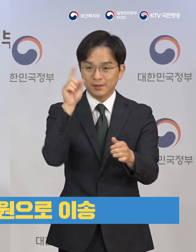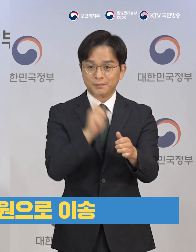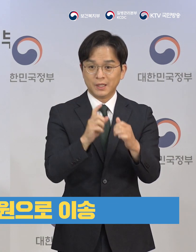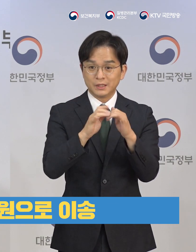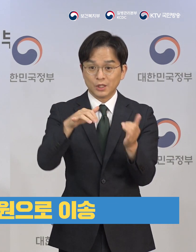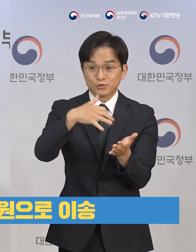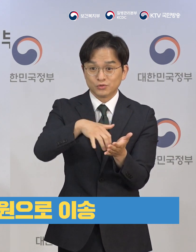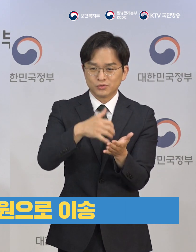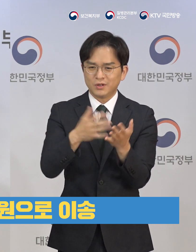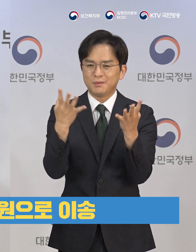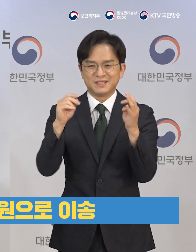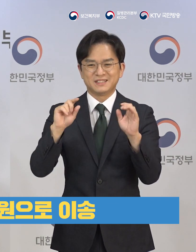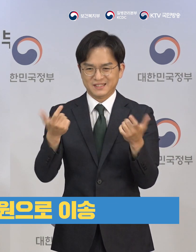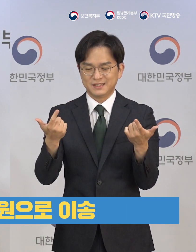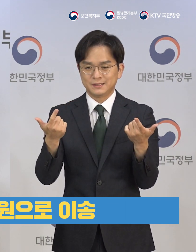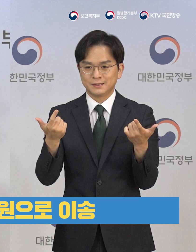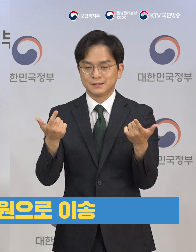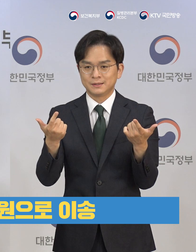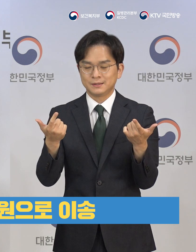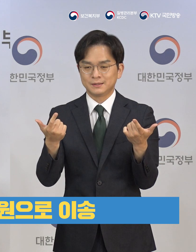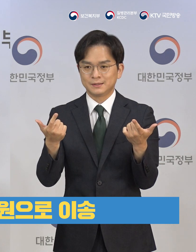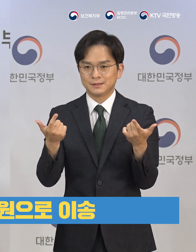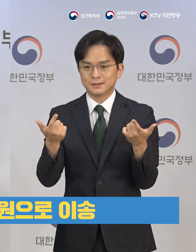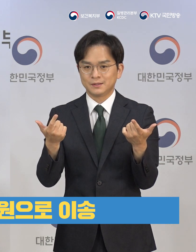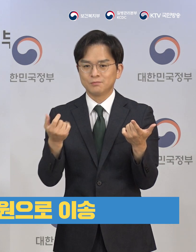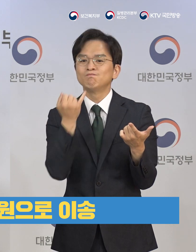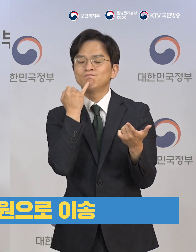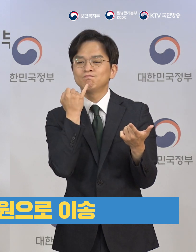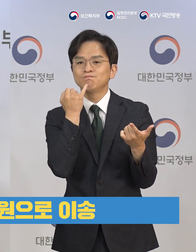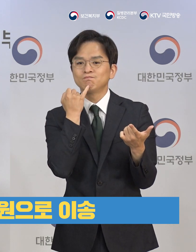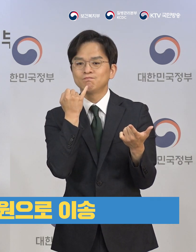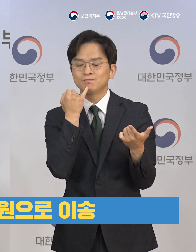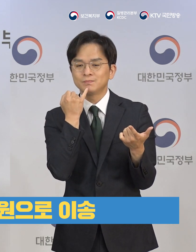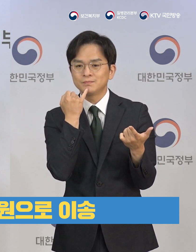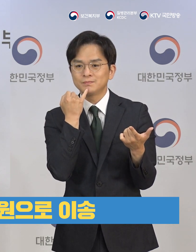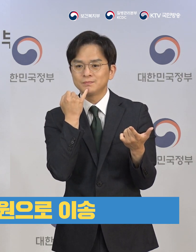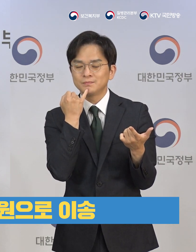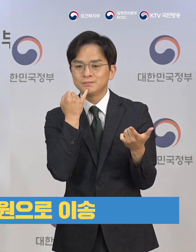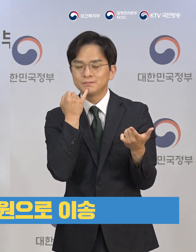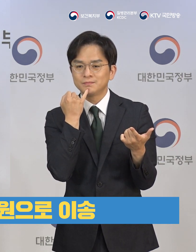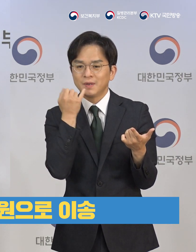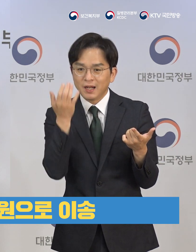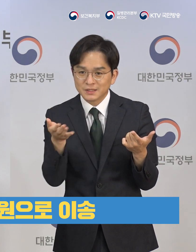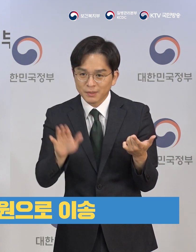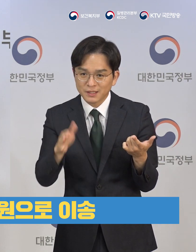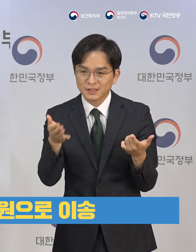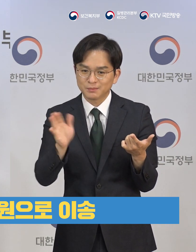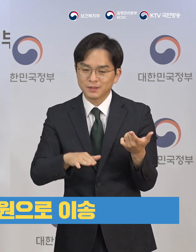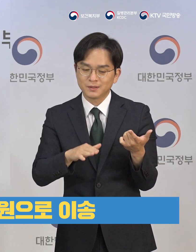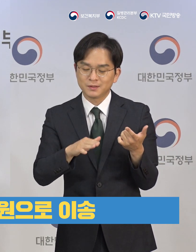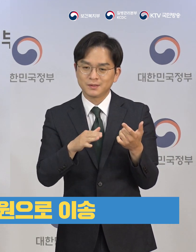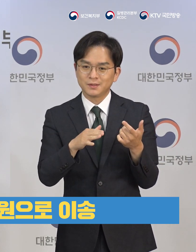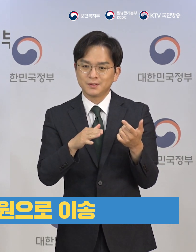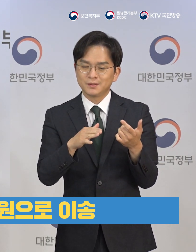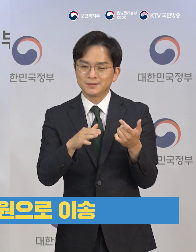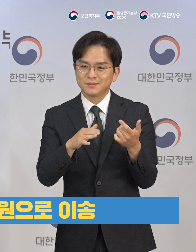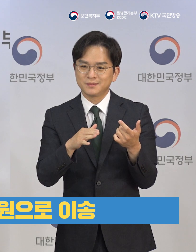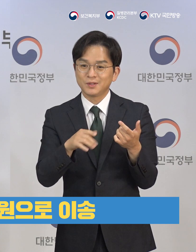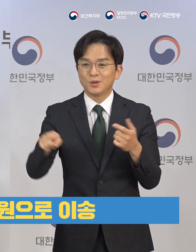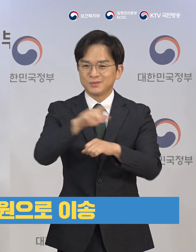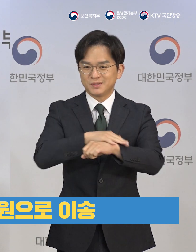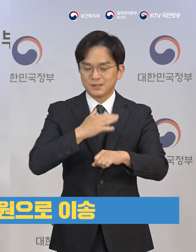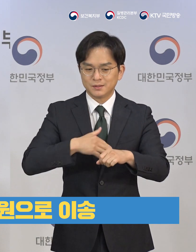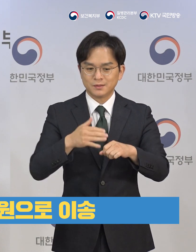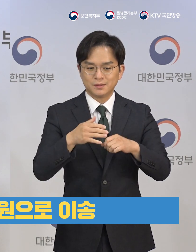발생하면 비록 갱증 환자라 하더라도 우리가 그동안 개발해두었던 생활치료센터로